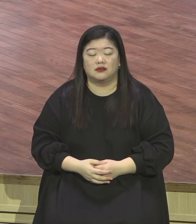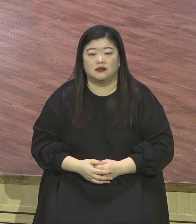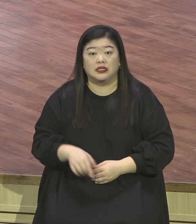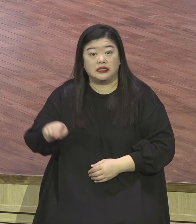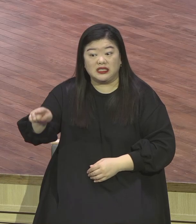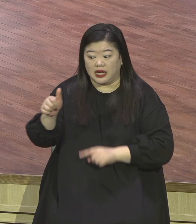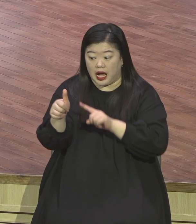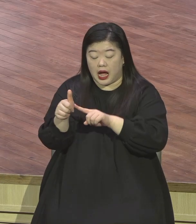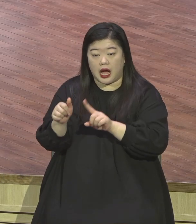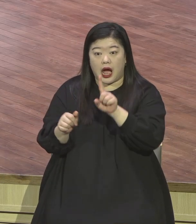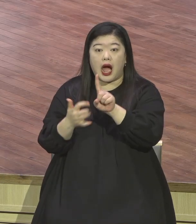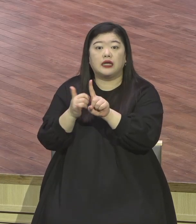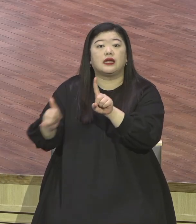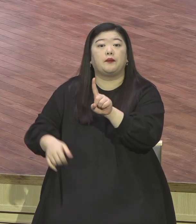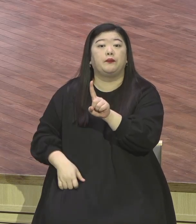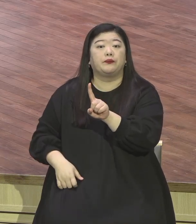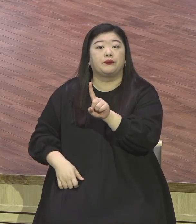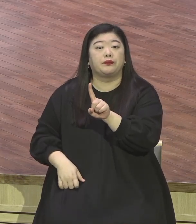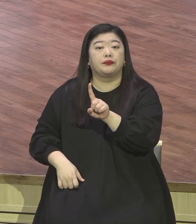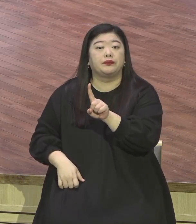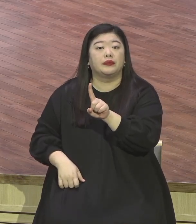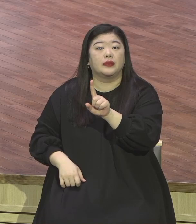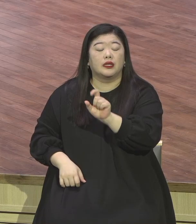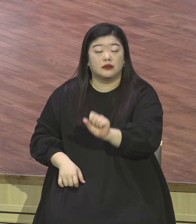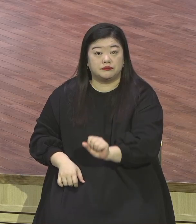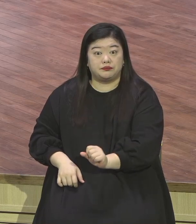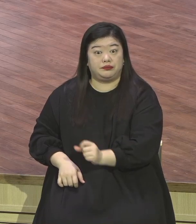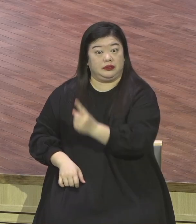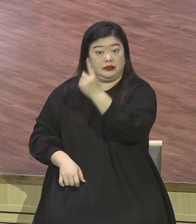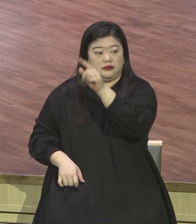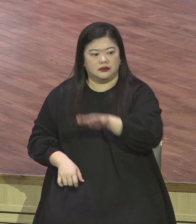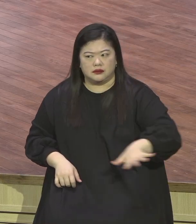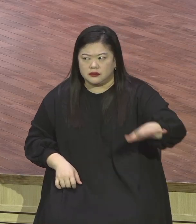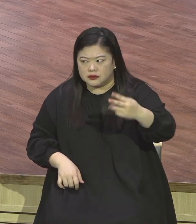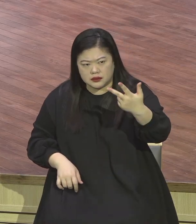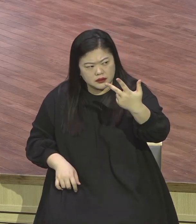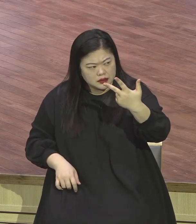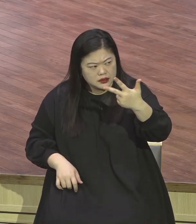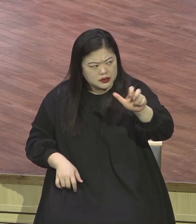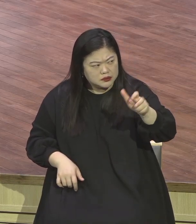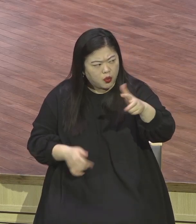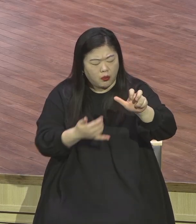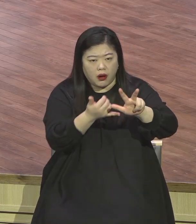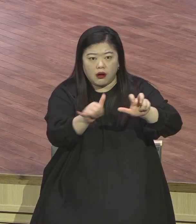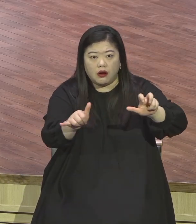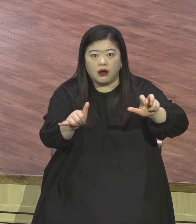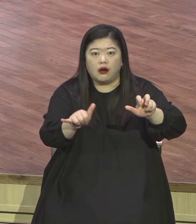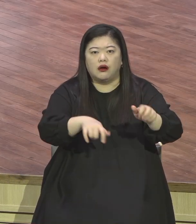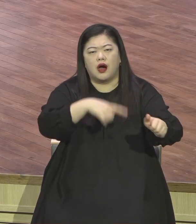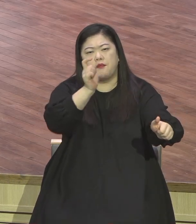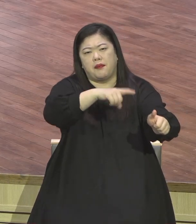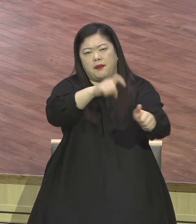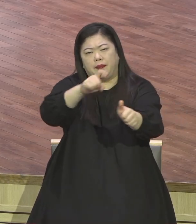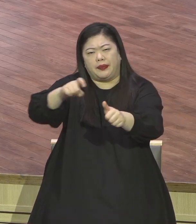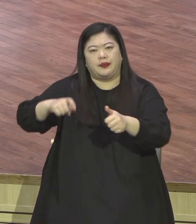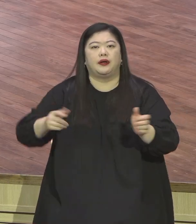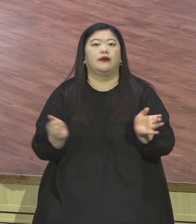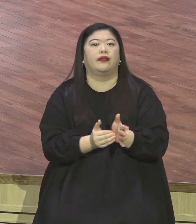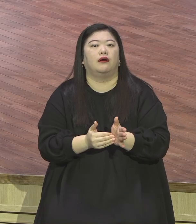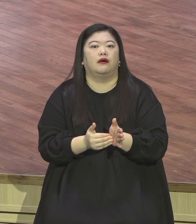그래서 최악의 크리스마스를 맞게 되었다 제가 이 말씀드린 이유가